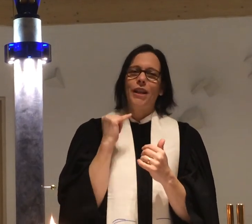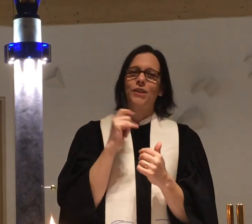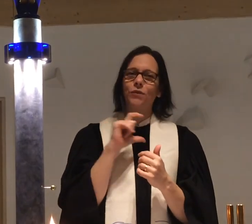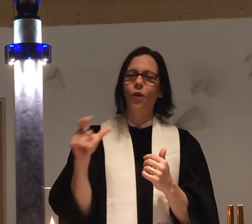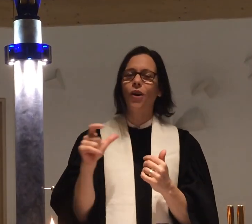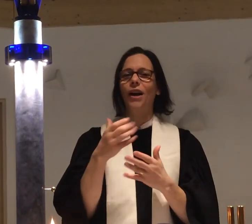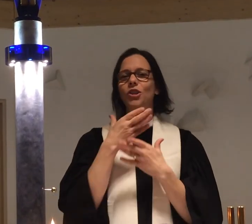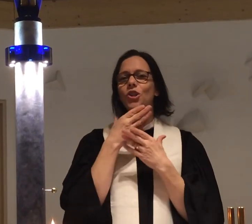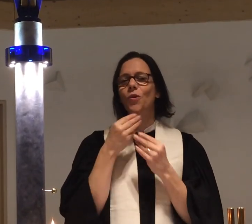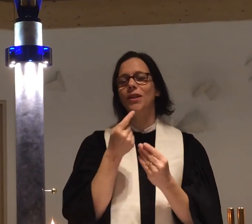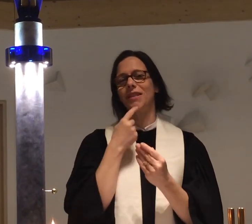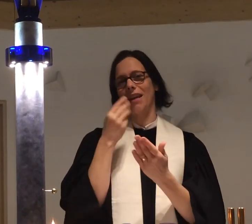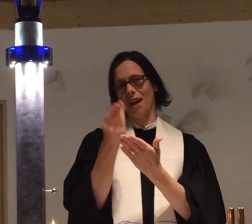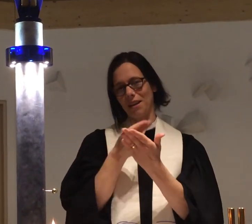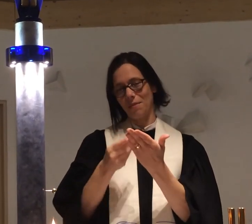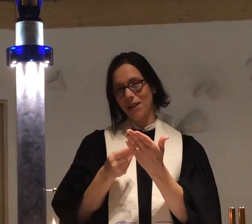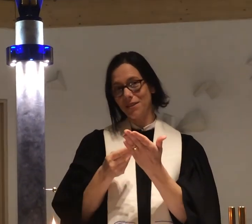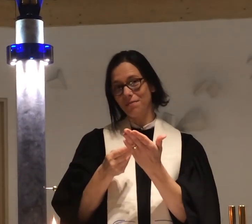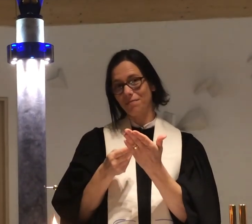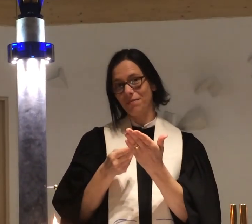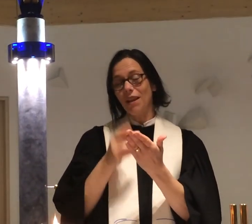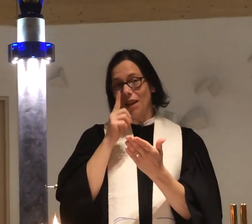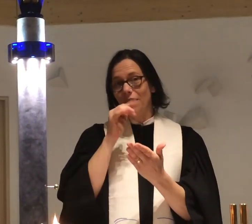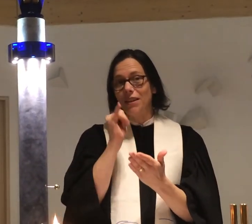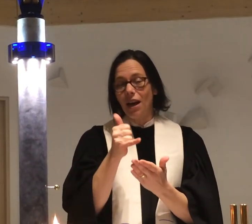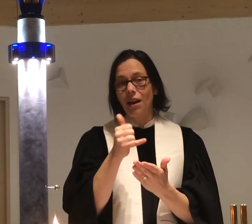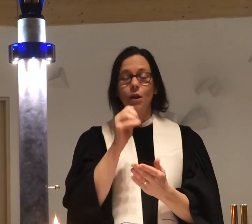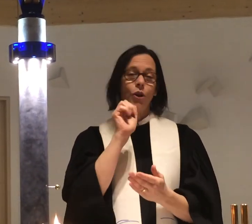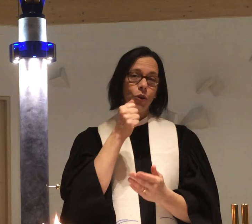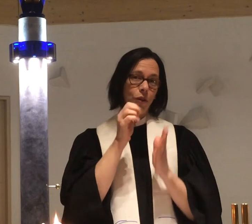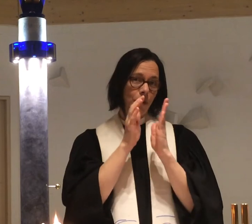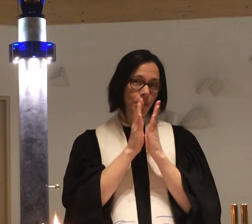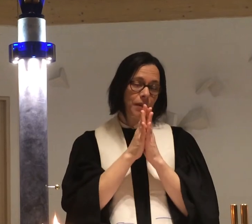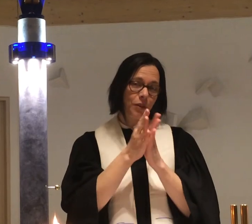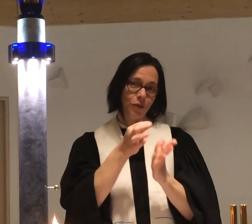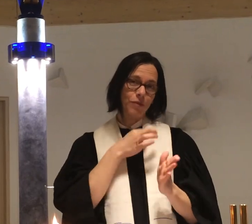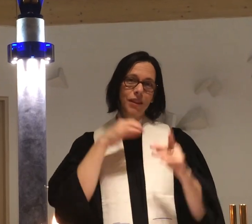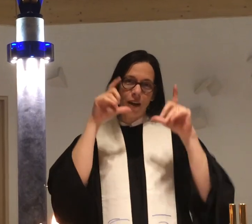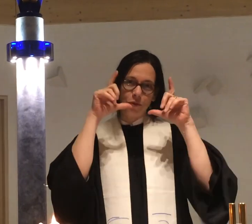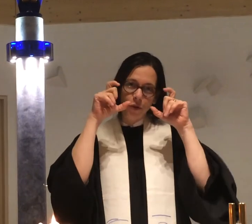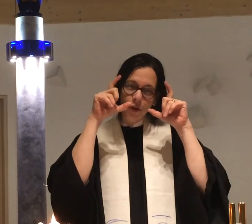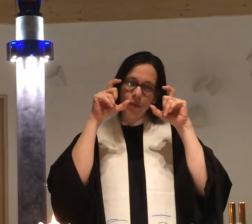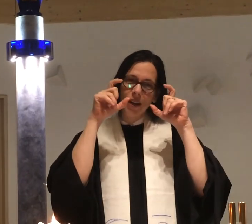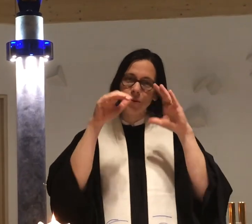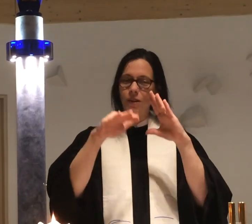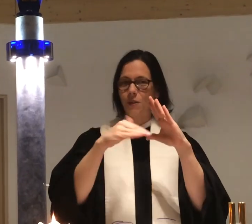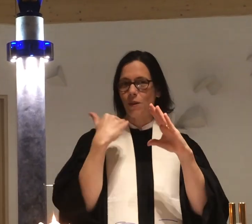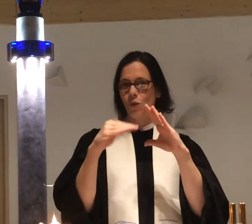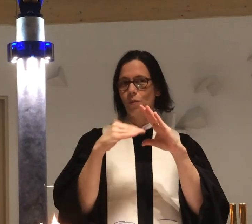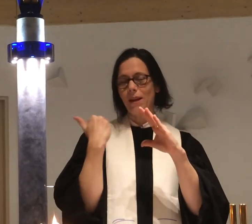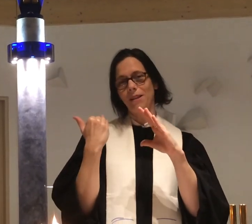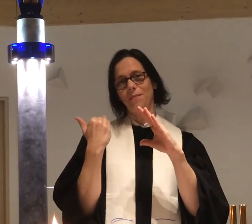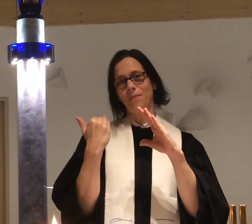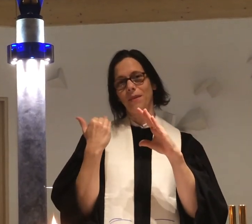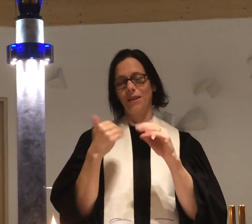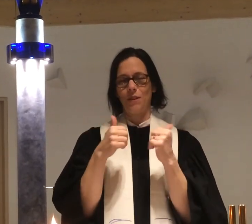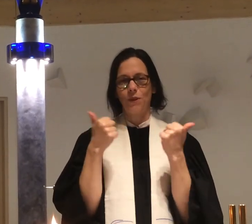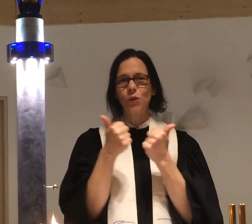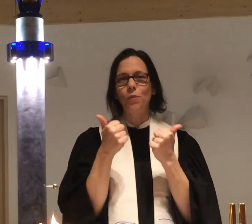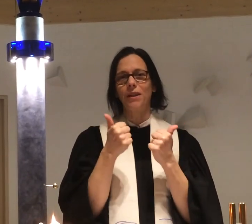letzte Woche ein schönes Ei angemalt? Wenn ja, könnt ihr bitte für mich ein Foto machen und es mir zumälen. Das wäre super.